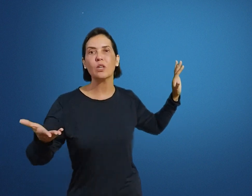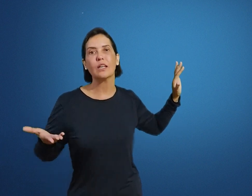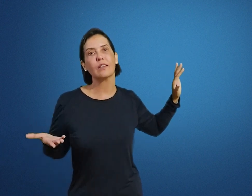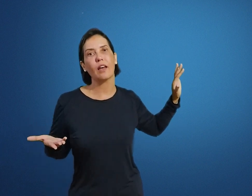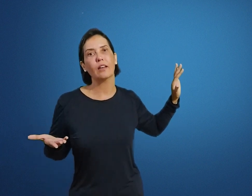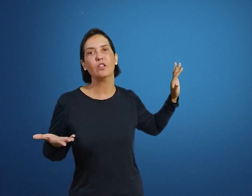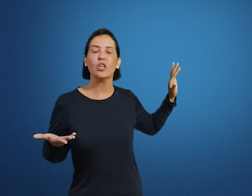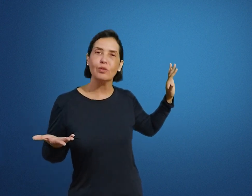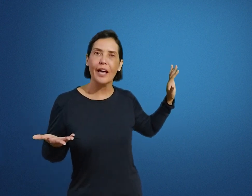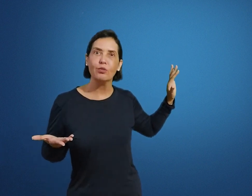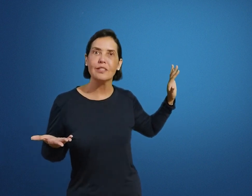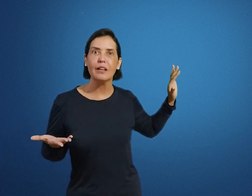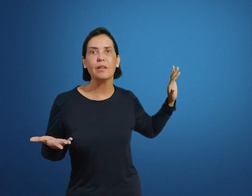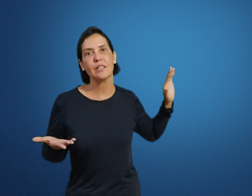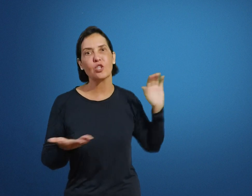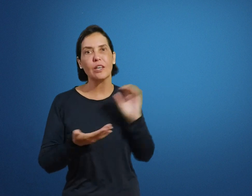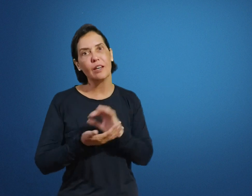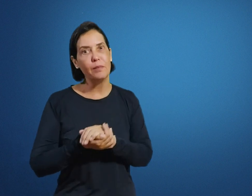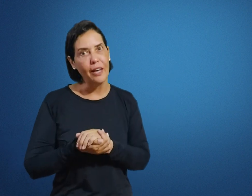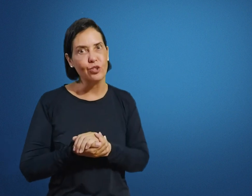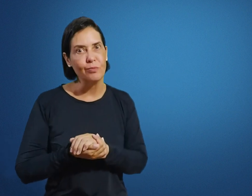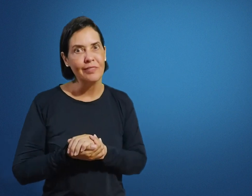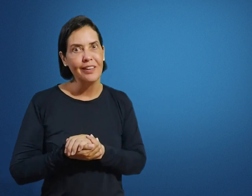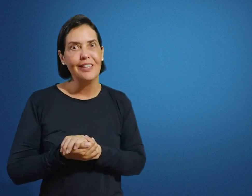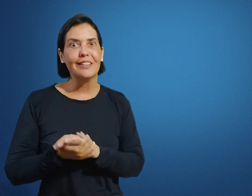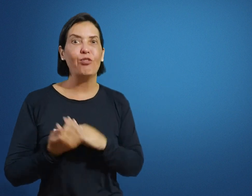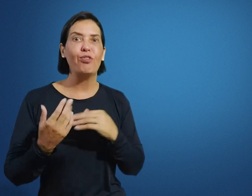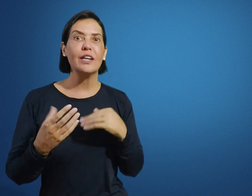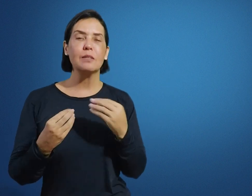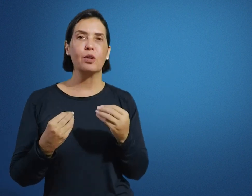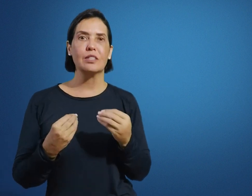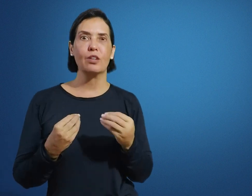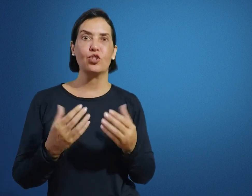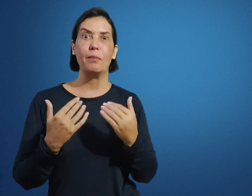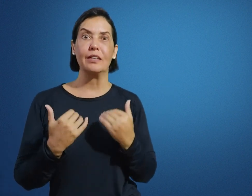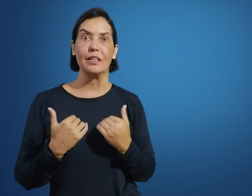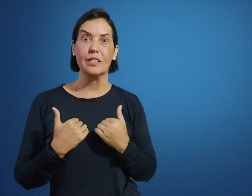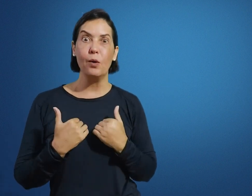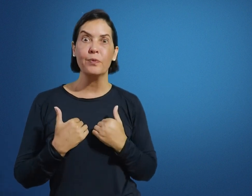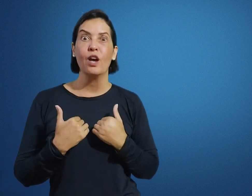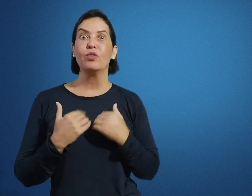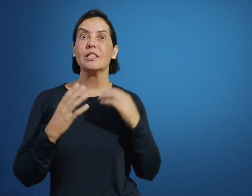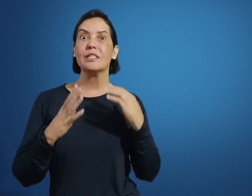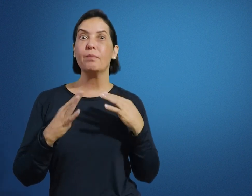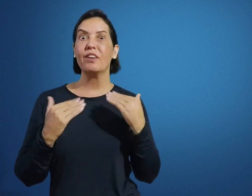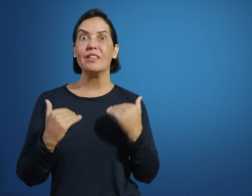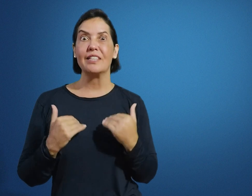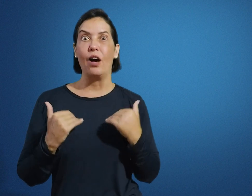sua clientela de alunado que está ali presente naquele ambiente. Então, fora esse processo de habilitação, você sempre vai avisar,